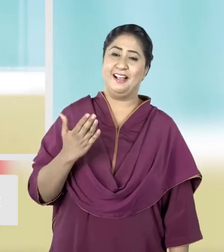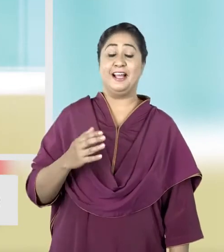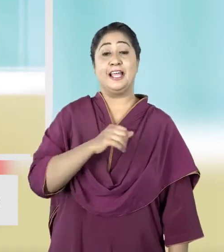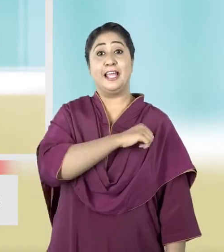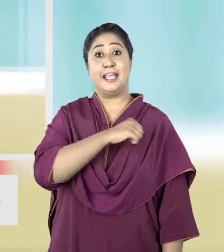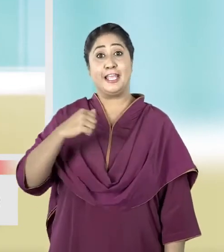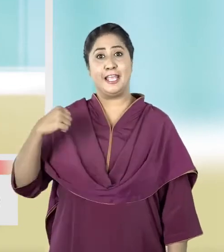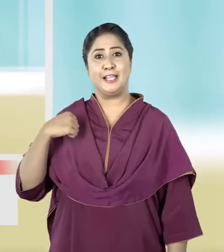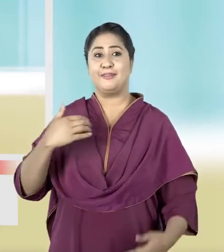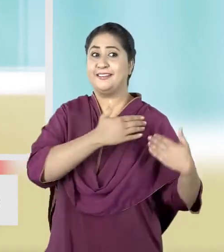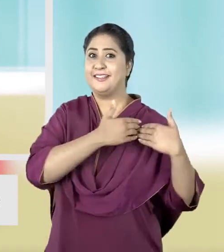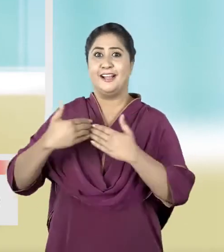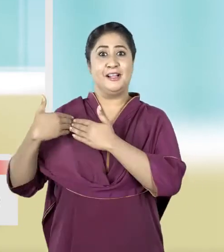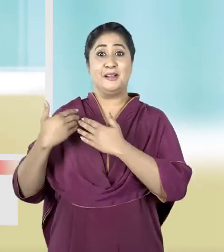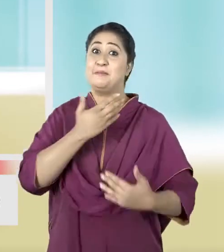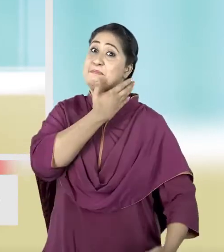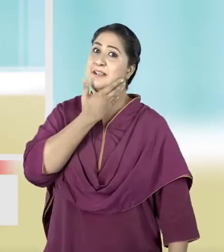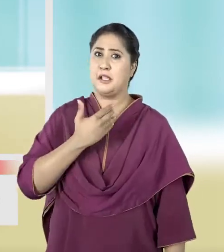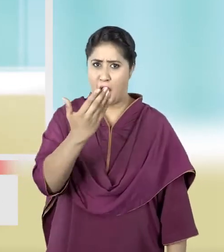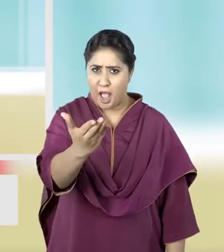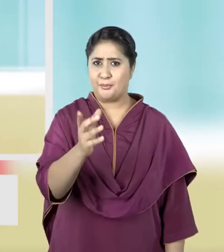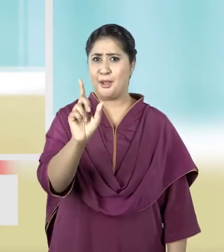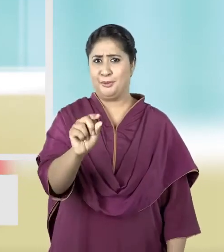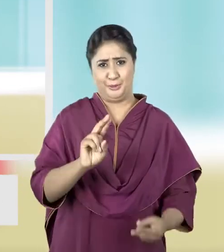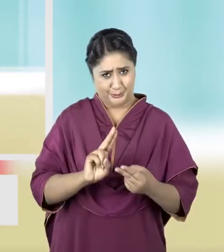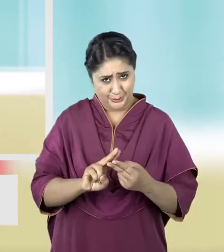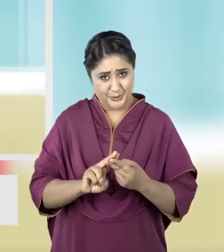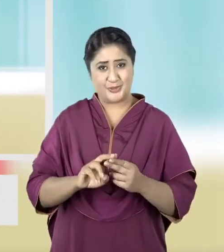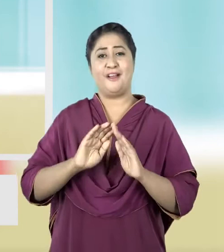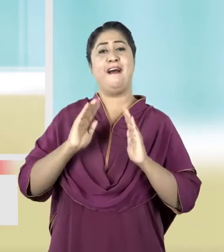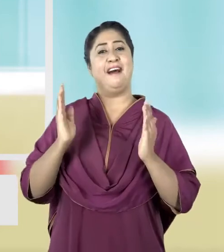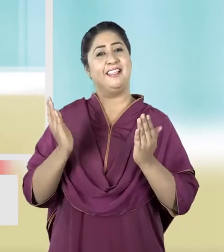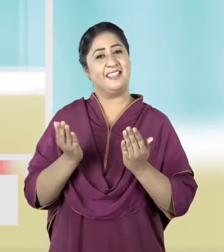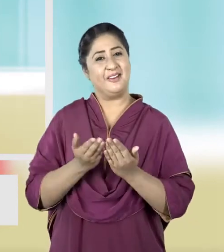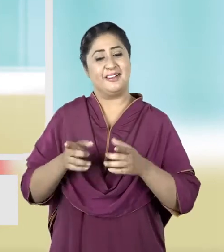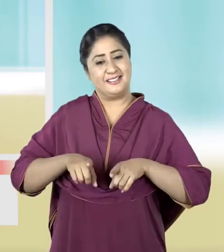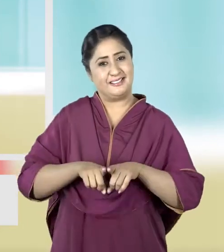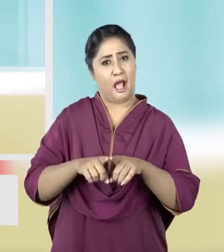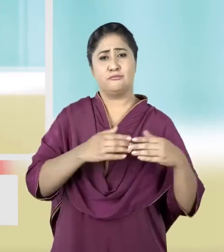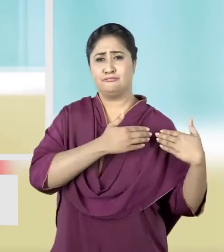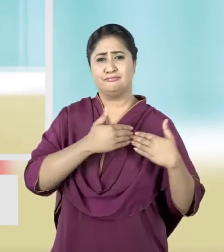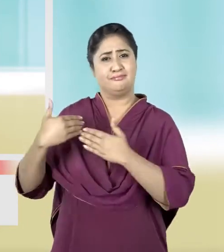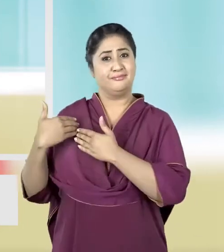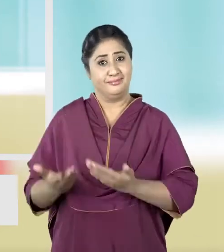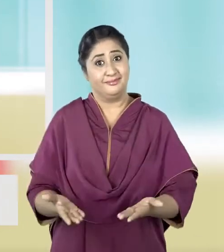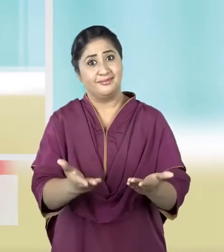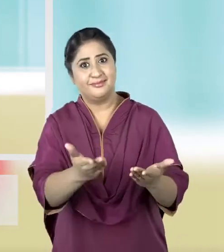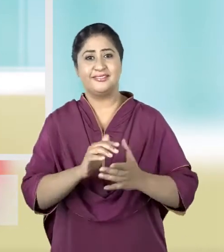ईद पर गले मिलना पसंद करते हैं। आप भी ईड़ पर अपने दोस्तों और खानदान वालों से गले मिलें।